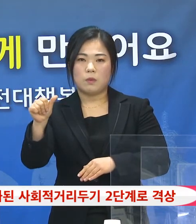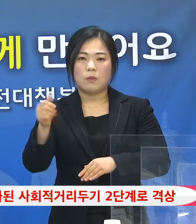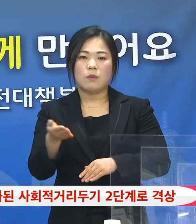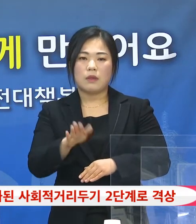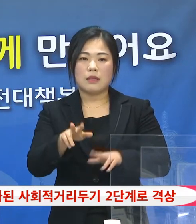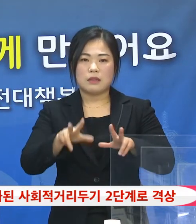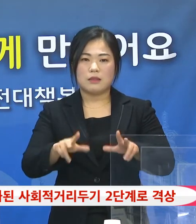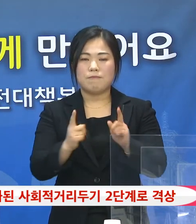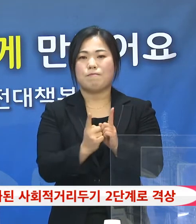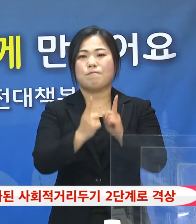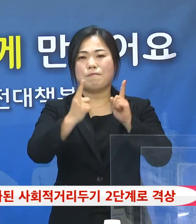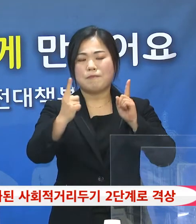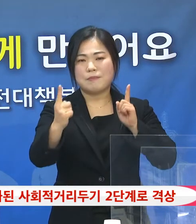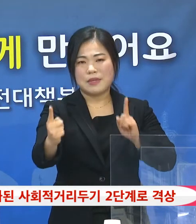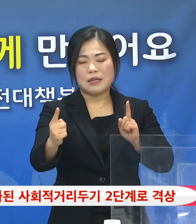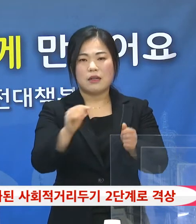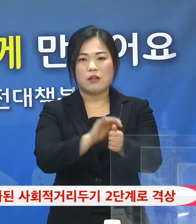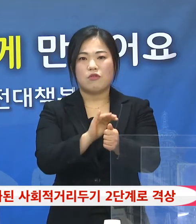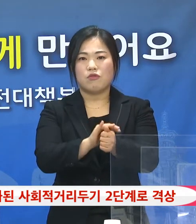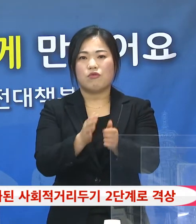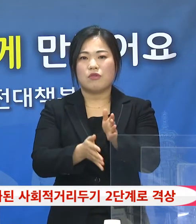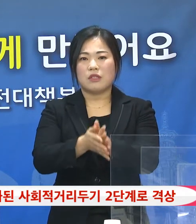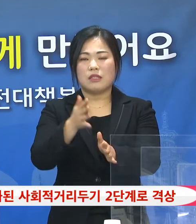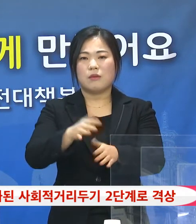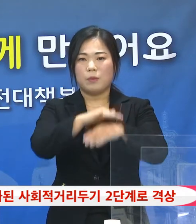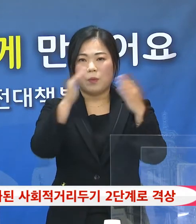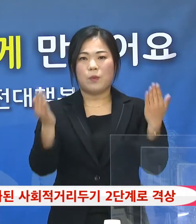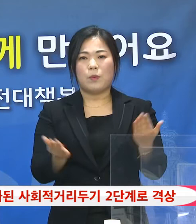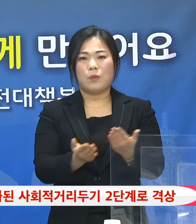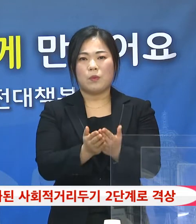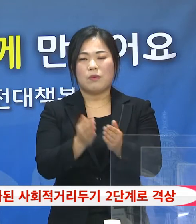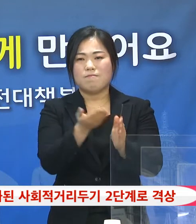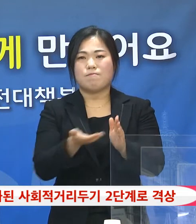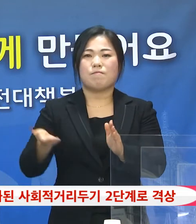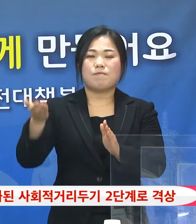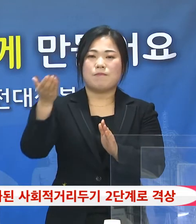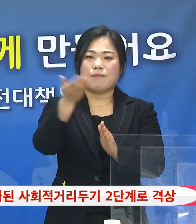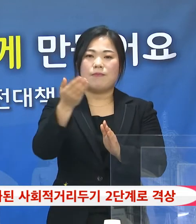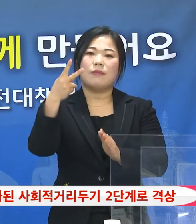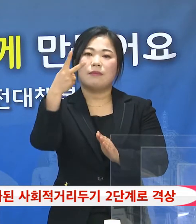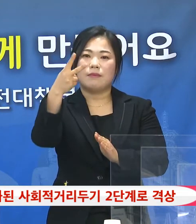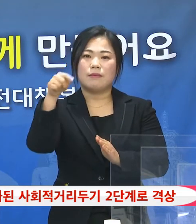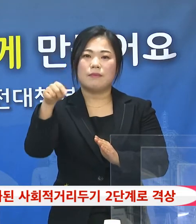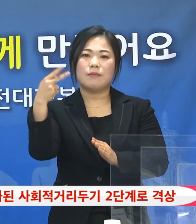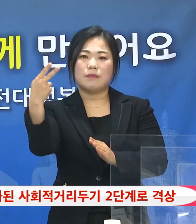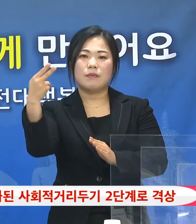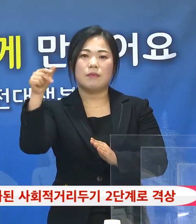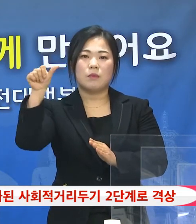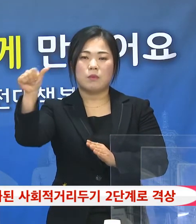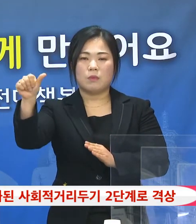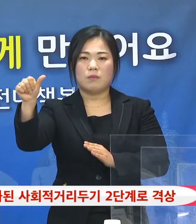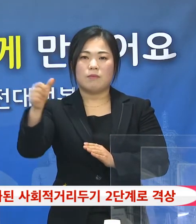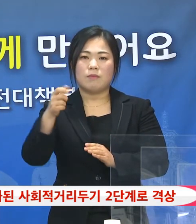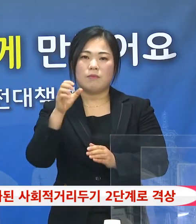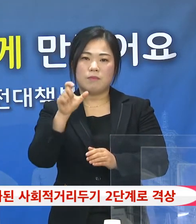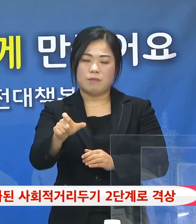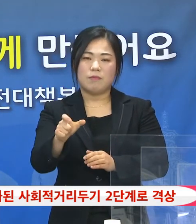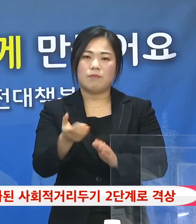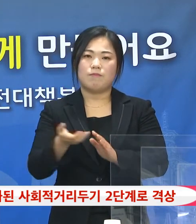강화된 사회적 거리 두기 2단계 소위 2.25단계로 격상하기로 결정하였습니다.